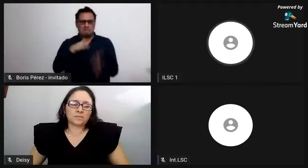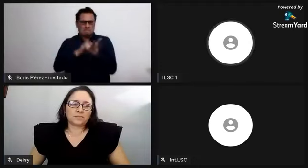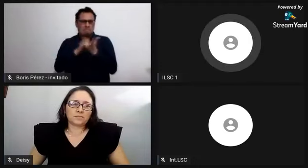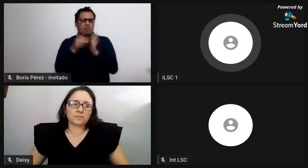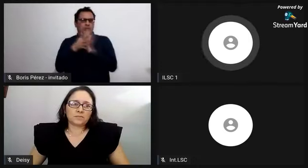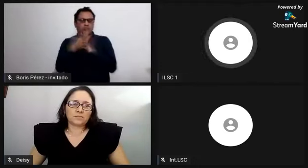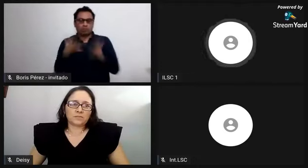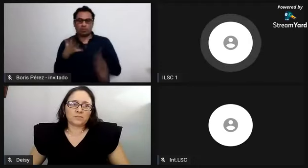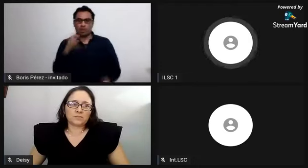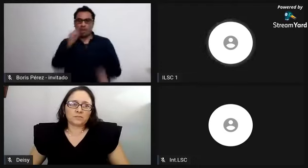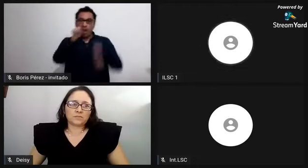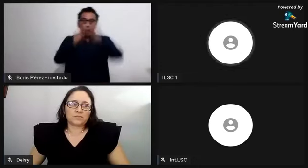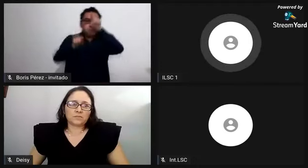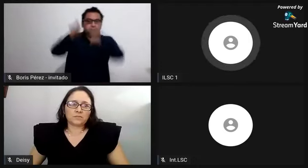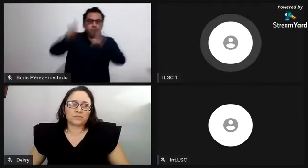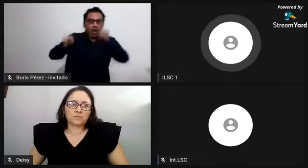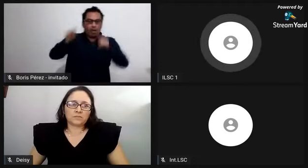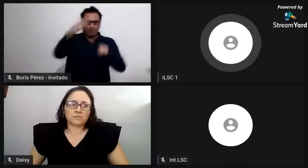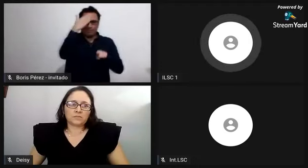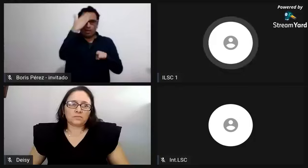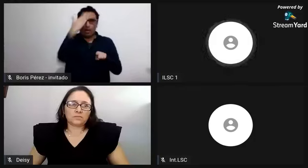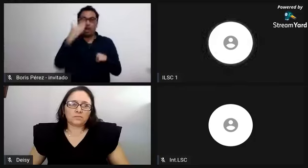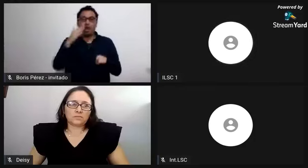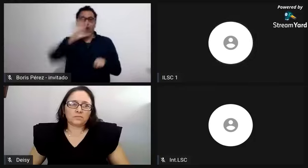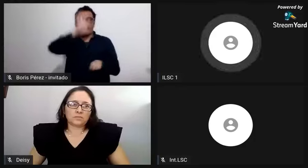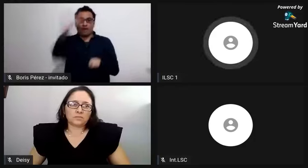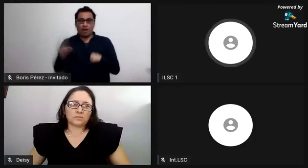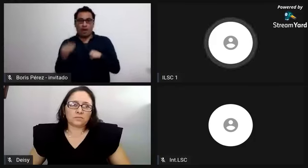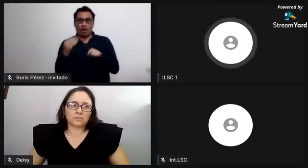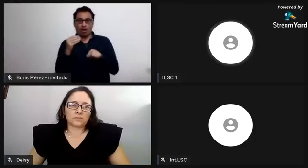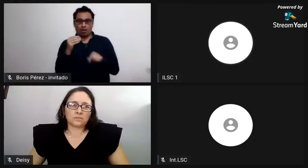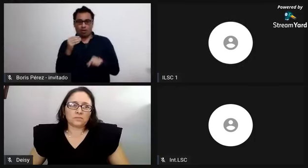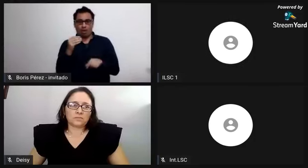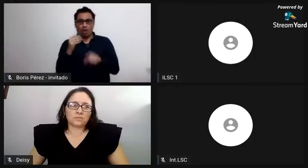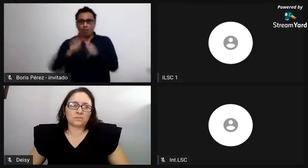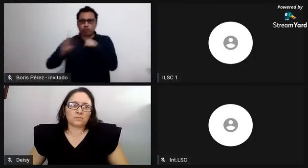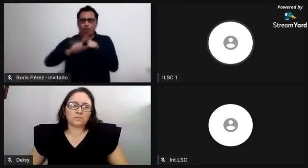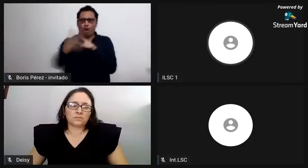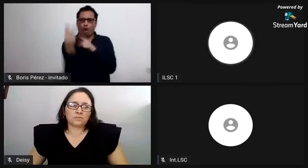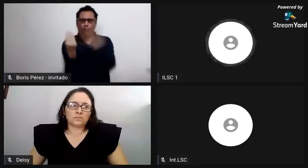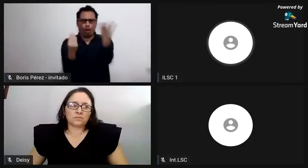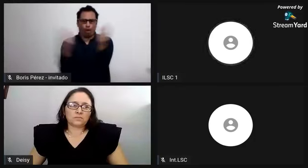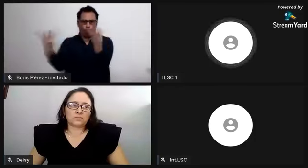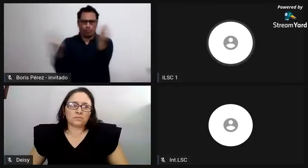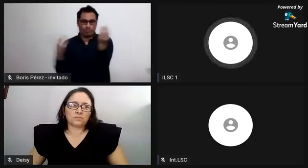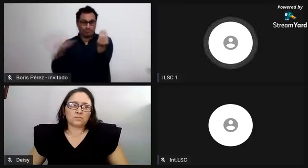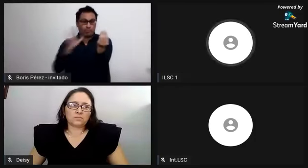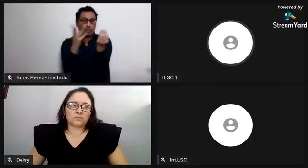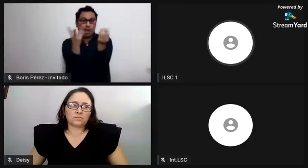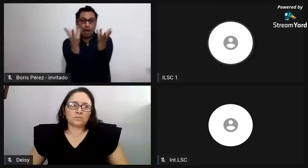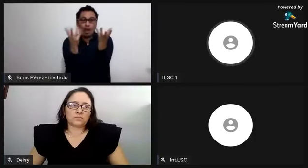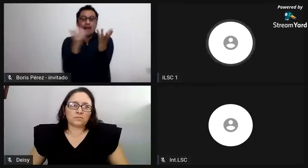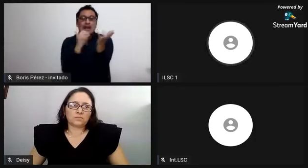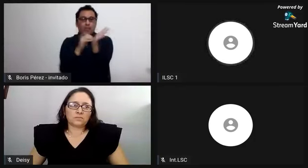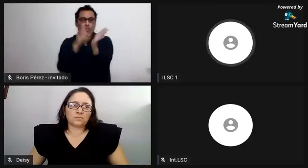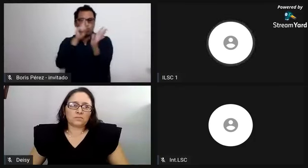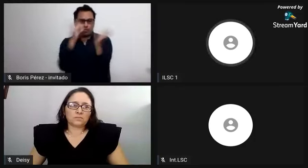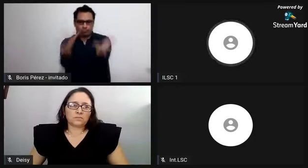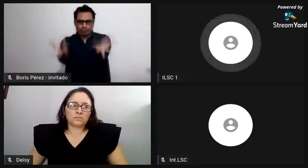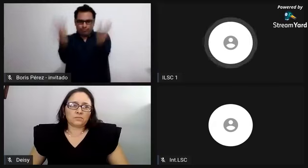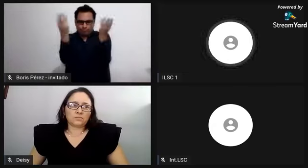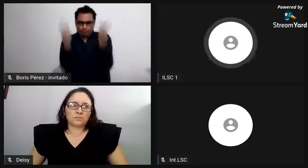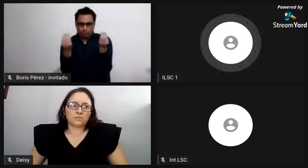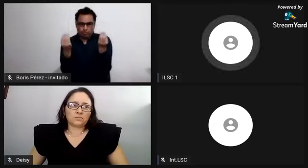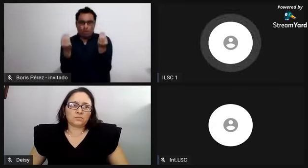que venían de África. Y esto se da ya que, como muchos de ustedes saben, las personas en